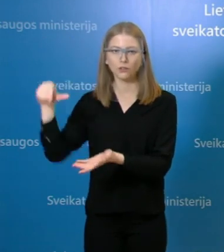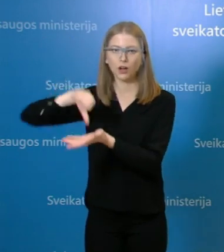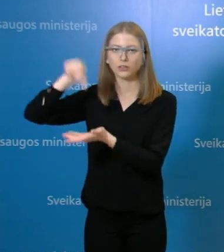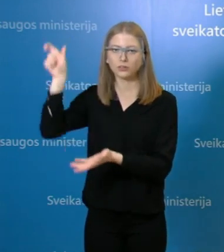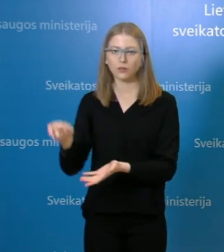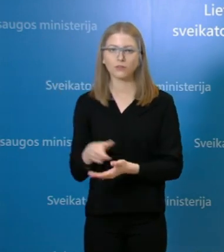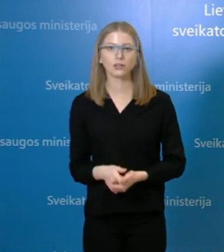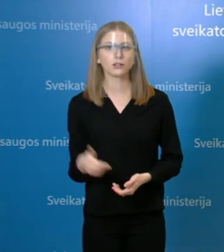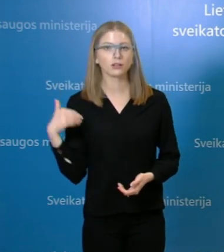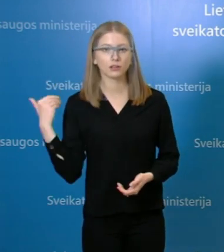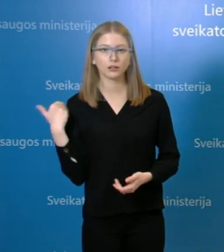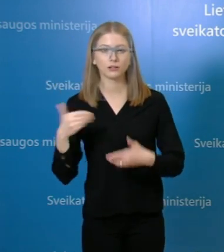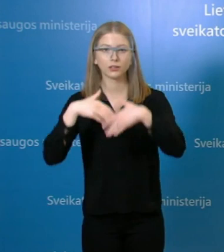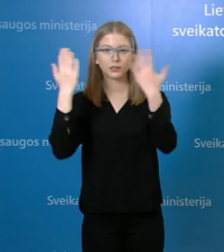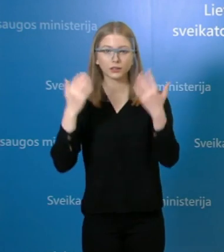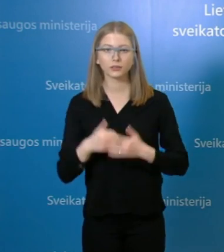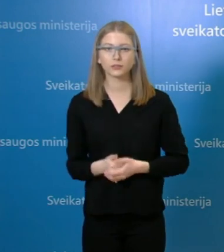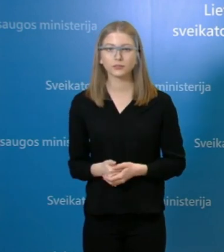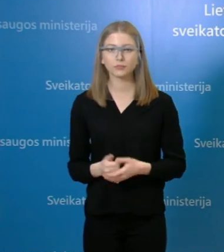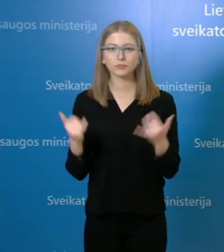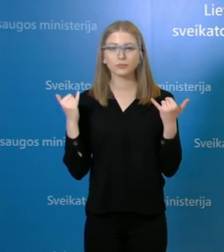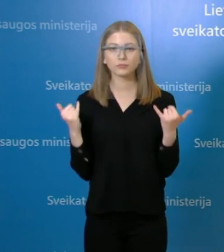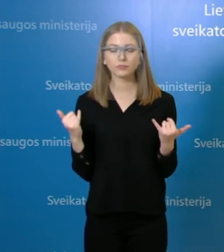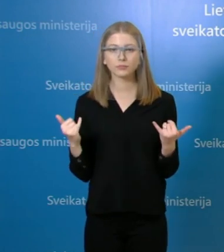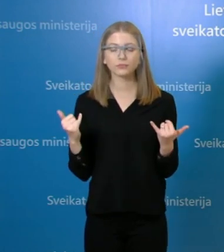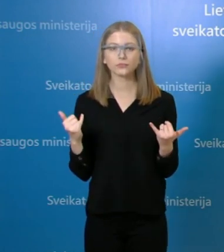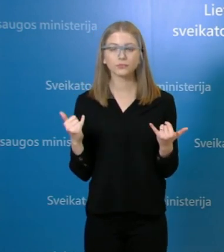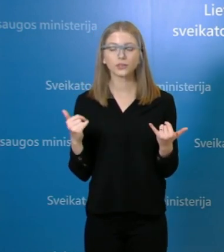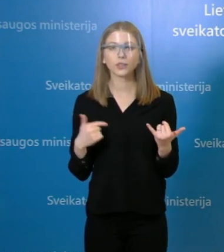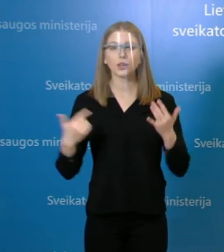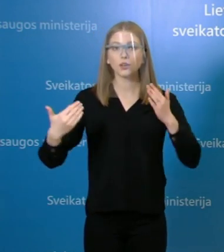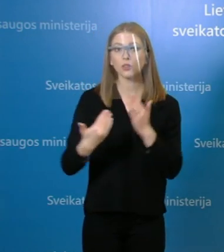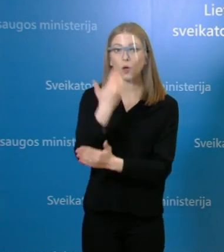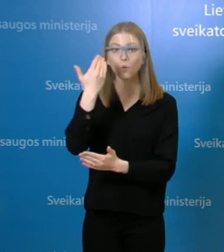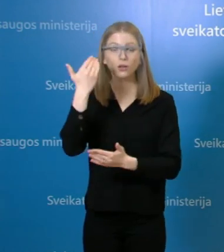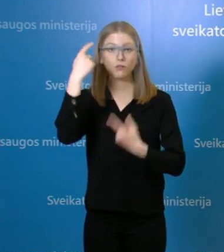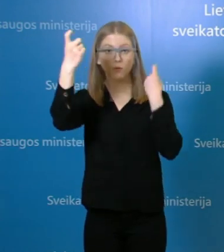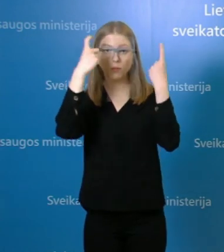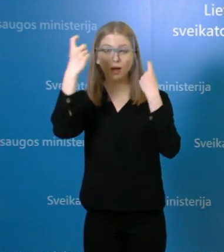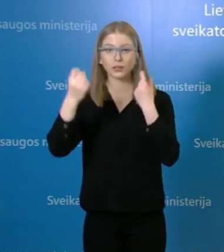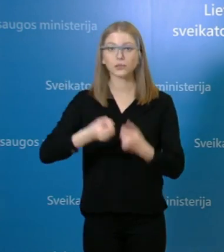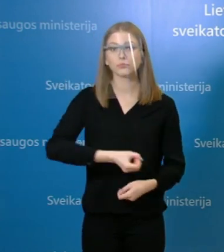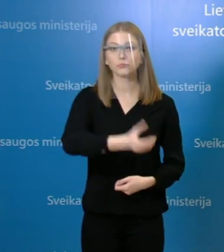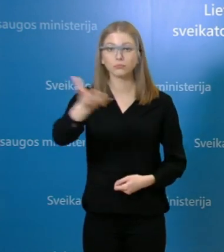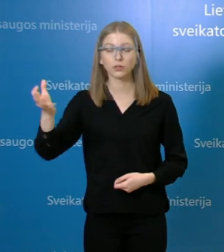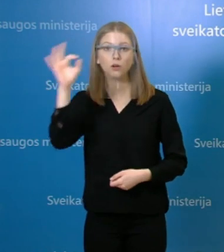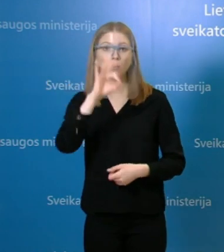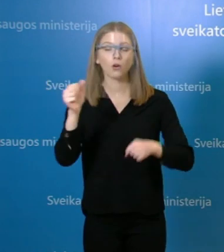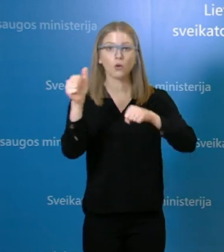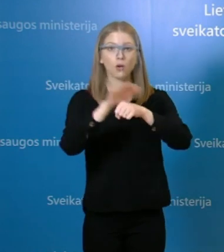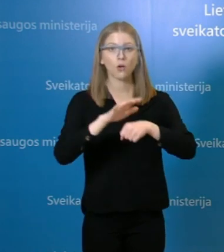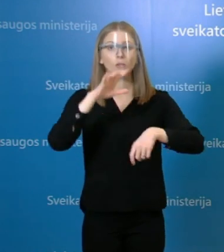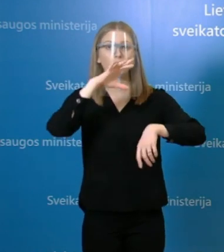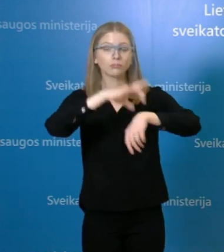labai, laba diena visiems. Tai tradiciškai pristatysiu naujausią informaciją, susijusią su naujo koronaviruso atvejais.